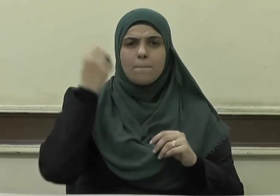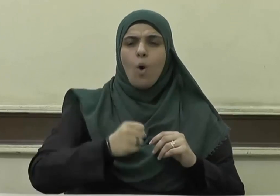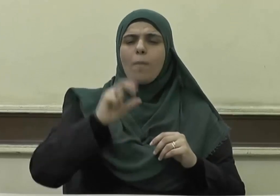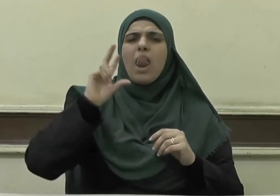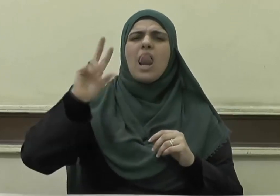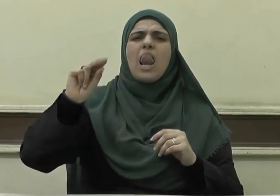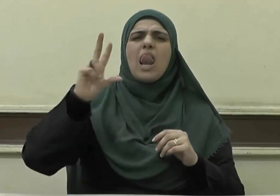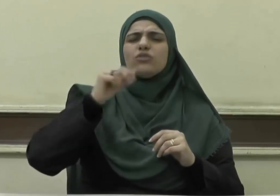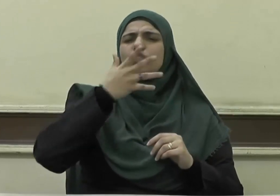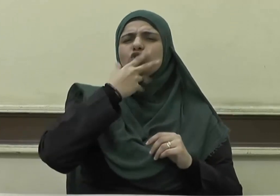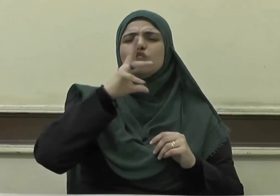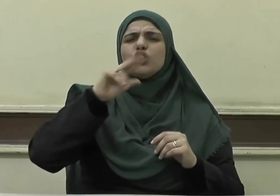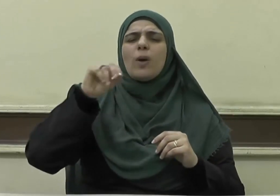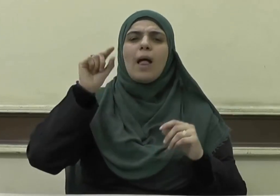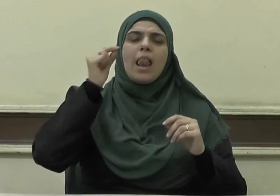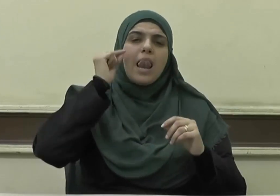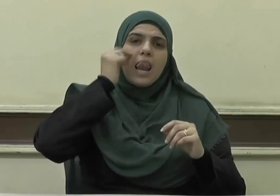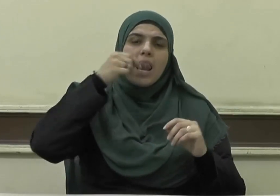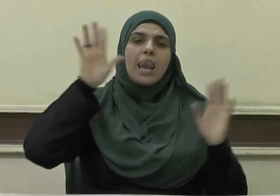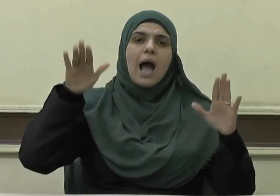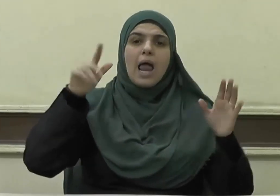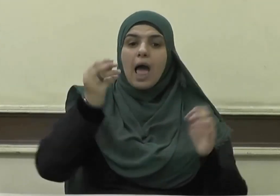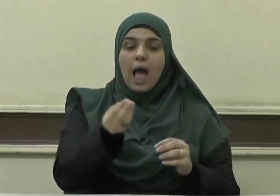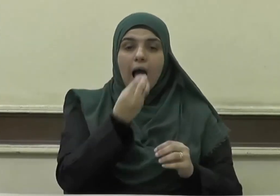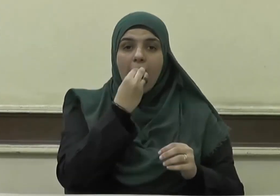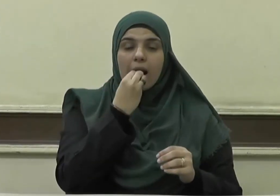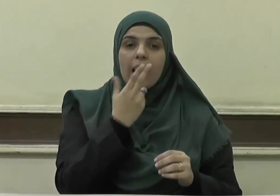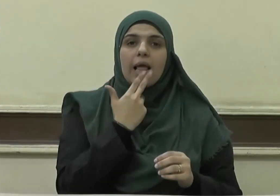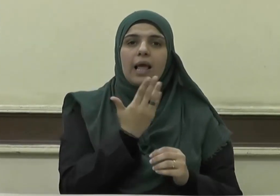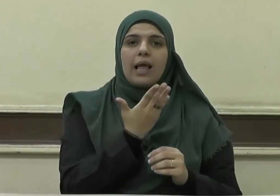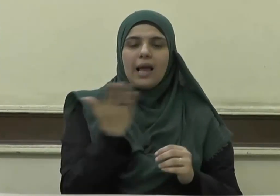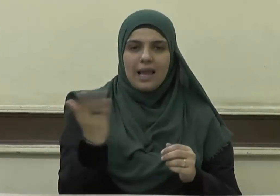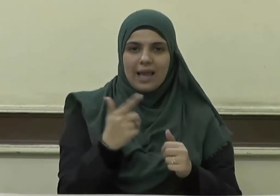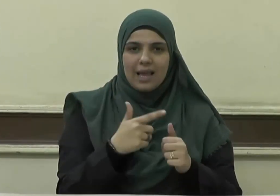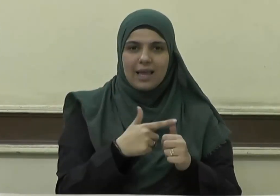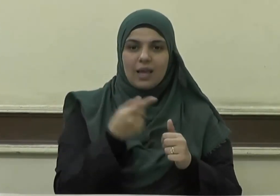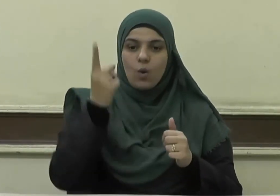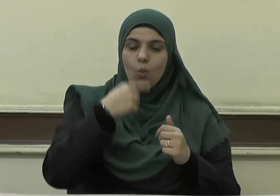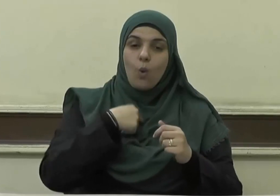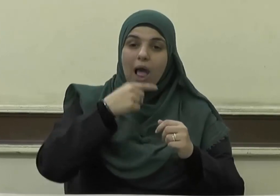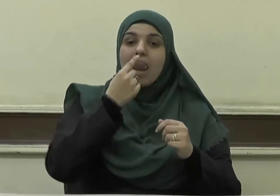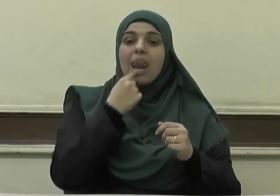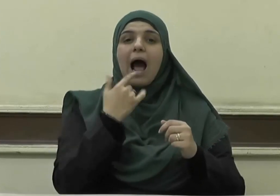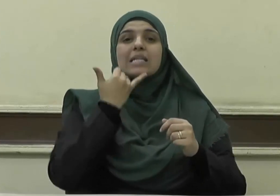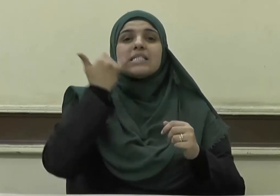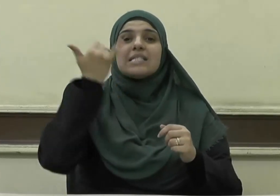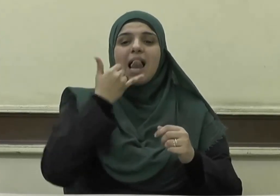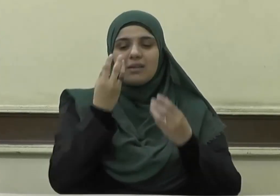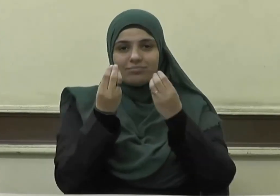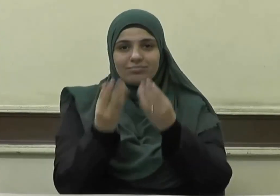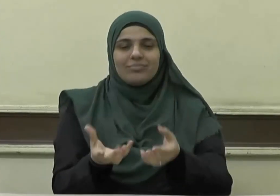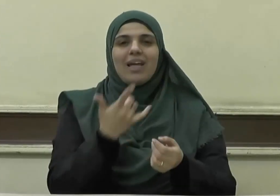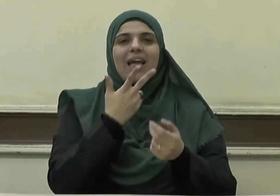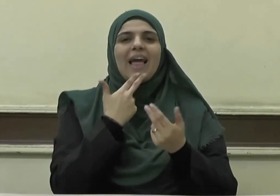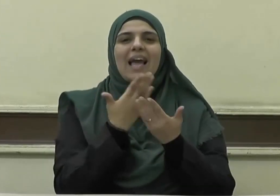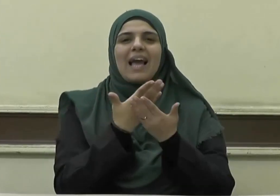النحلة أكلت طيبة ووضعت طيبة ووقعت فلم